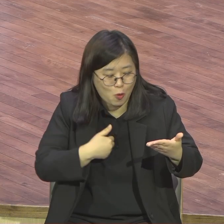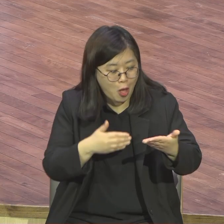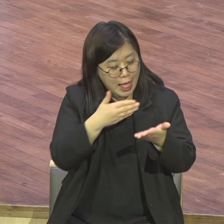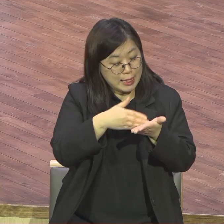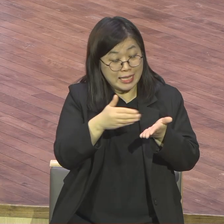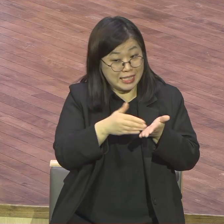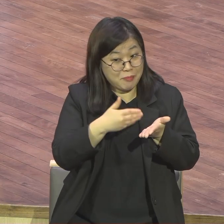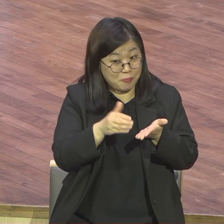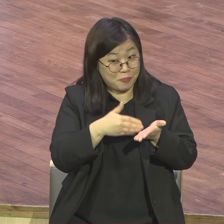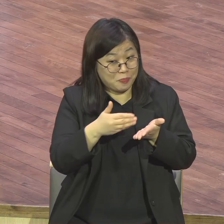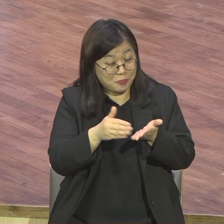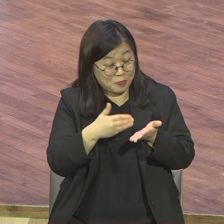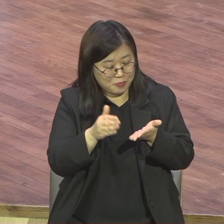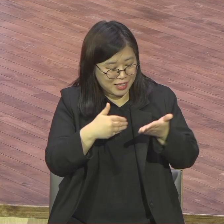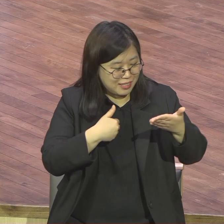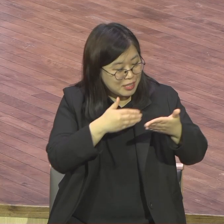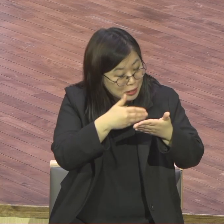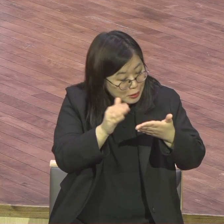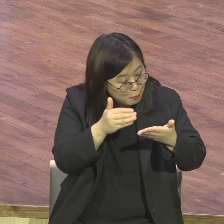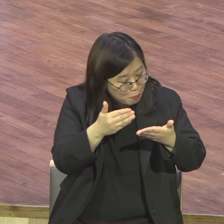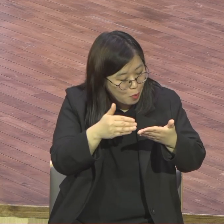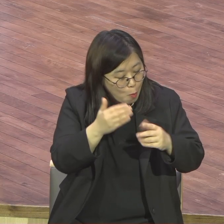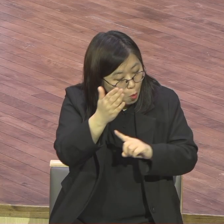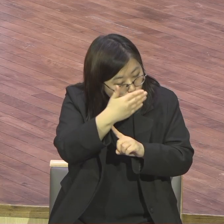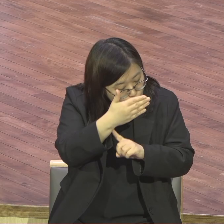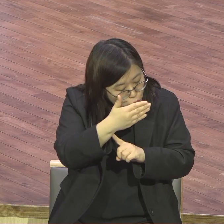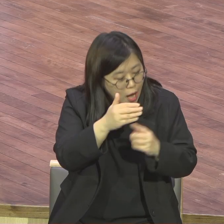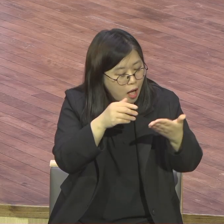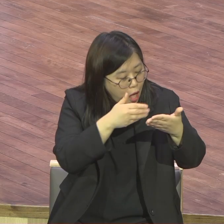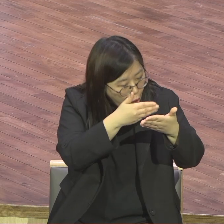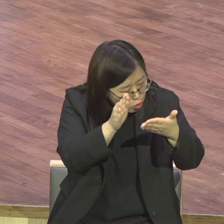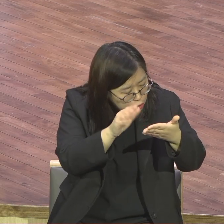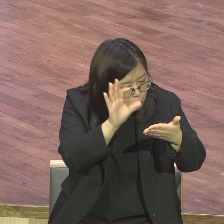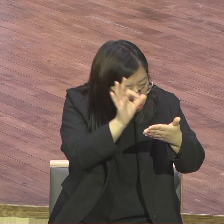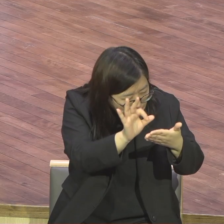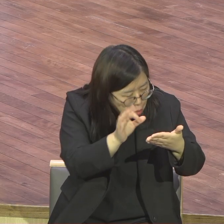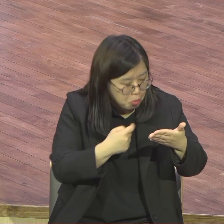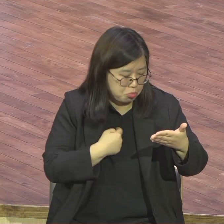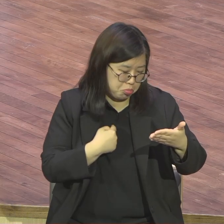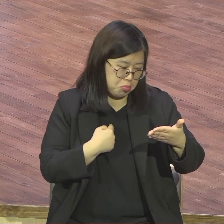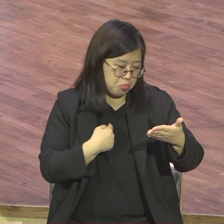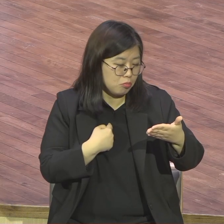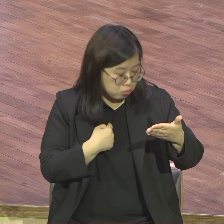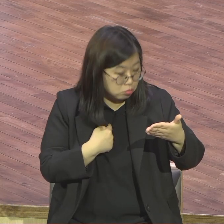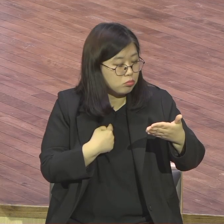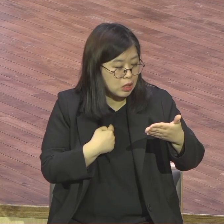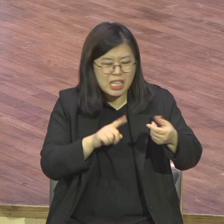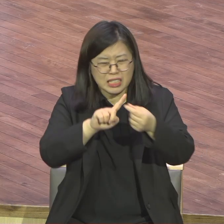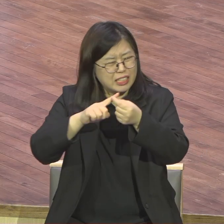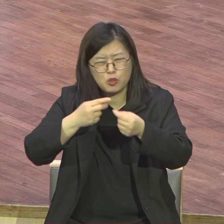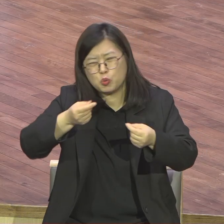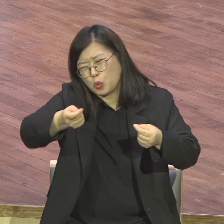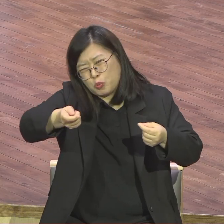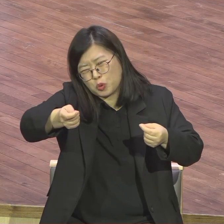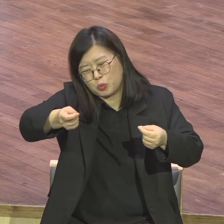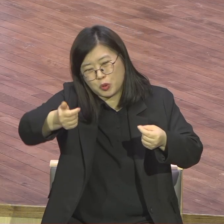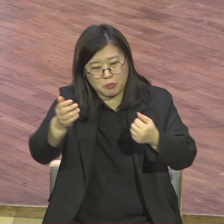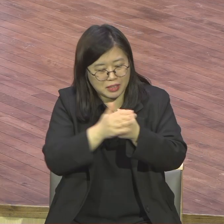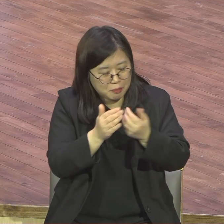이렇게 숫자 있다가 그 사진대 그러니까 그 글씨 별로 없어요 그럼 내지 마시고 거의 다 그냥 그